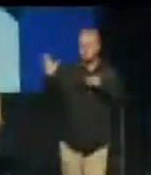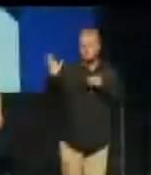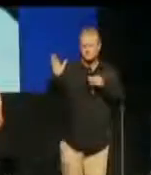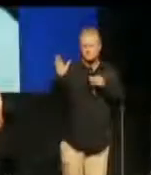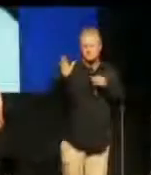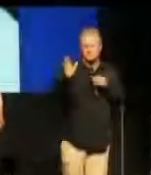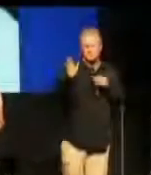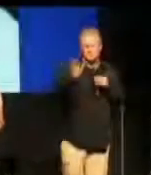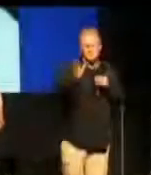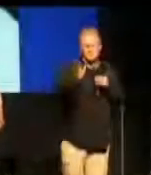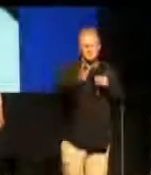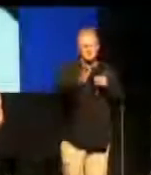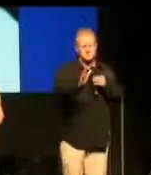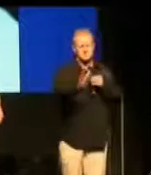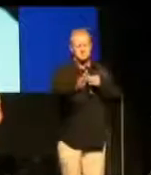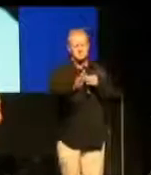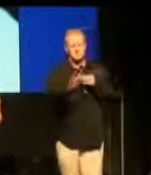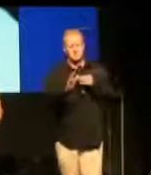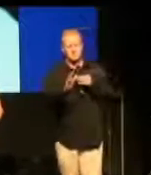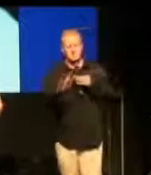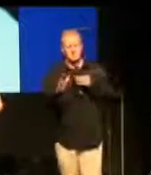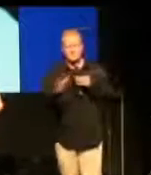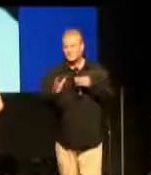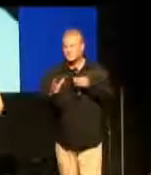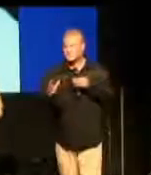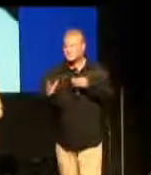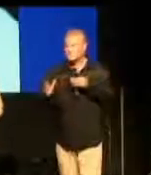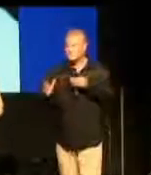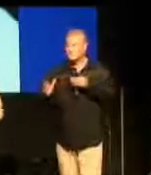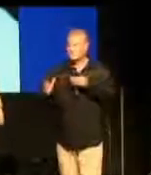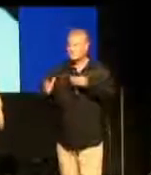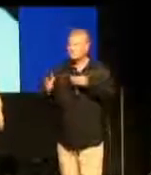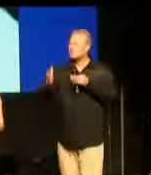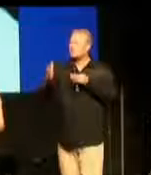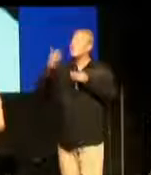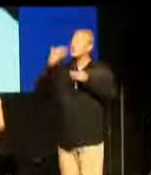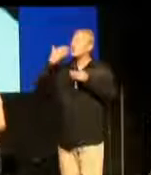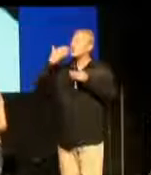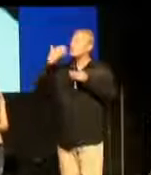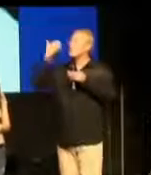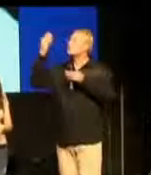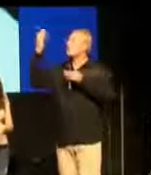Und in diesem Autounfall kann ich mich noch erinnern, wie alles in Zeitlupe geschah.